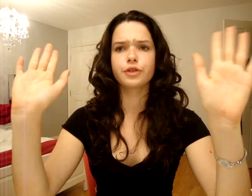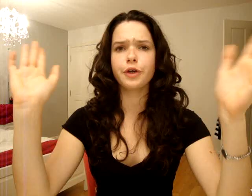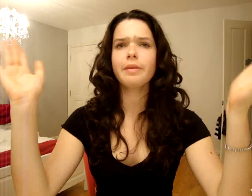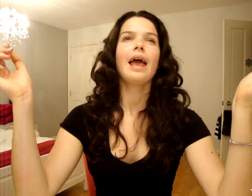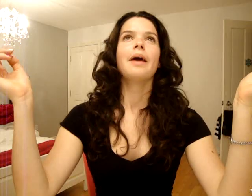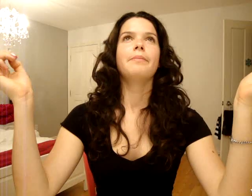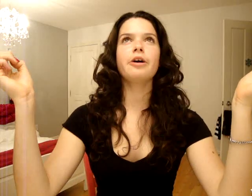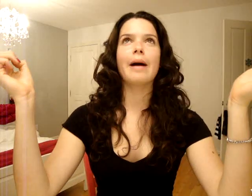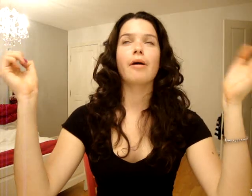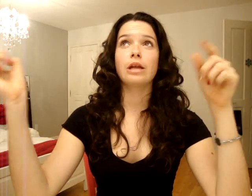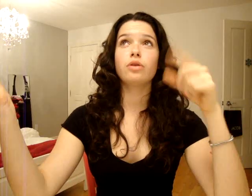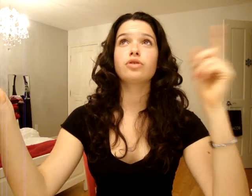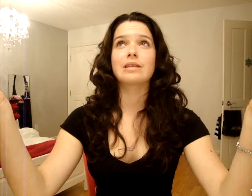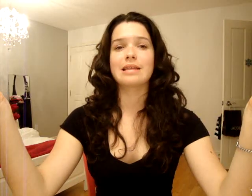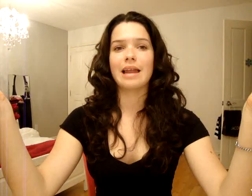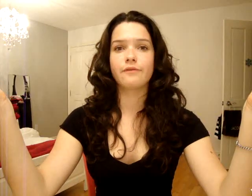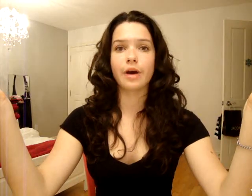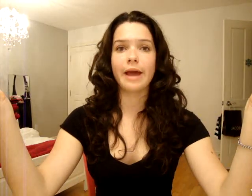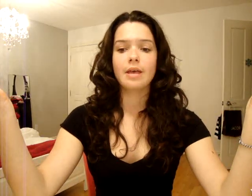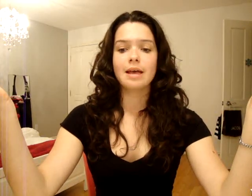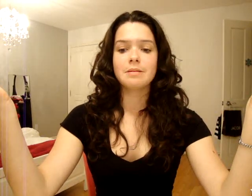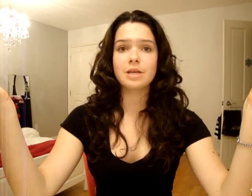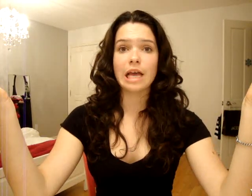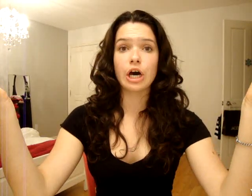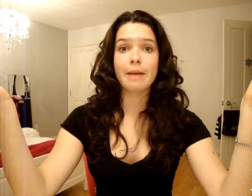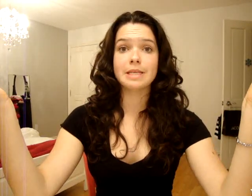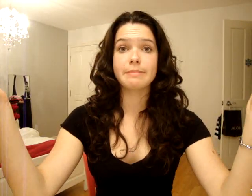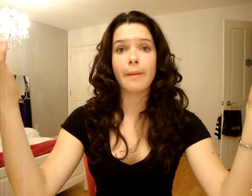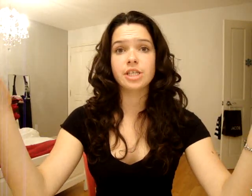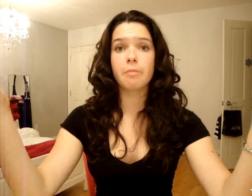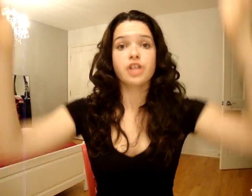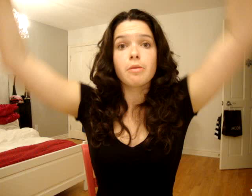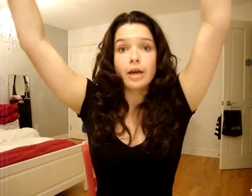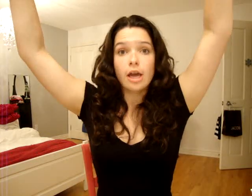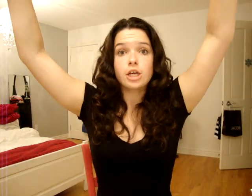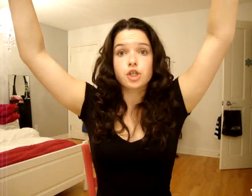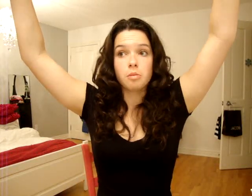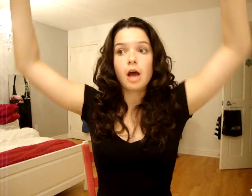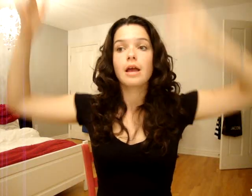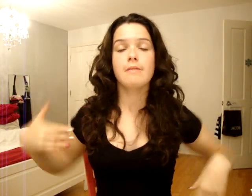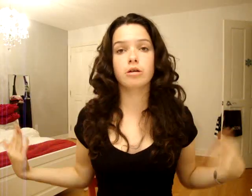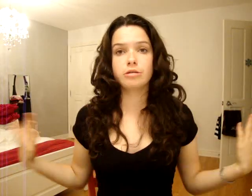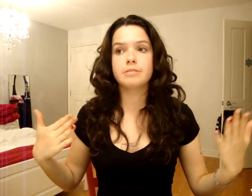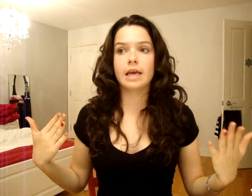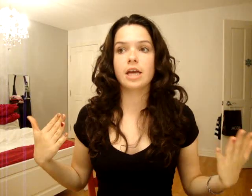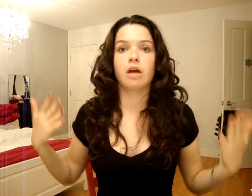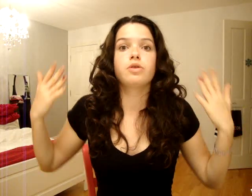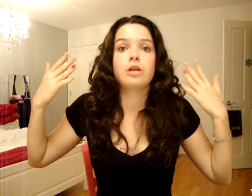Tout ça. Puis là, après, on t'allait jouer dans la forêt. Puis ça,'était horrible. Parce que même après, j'étais morte. comme, OK, OK, je suis morte. Puis quand je me tirais,'étais comme, tu